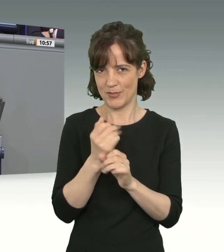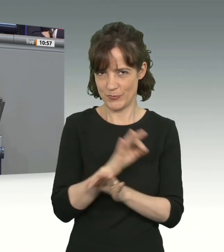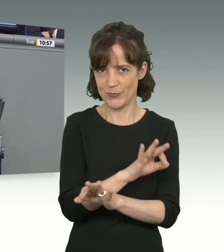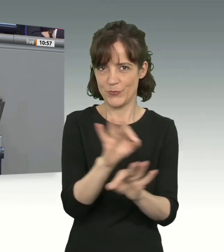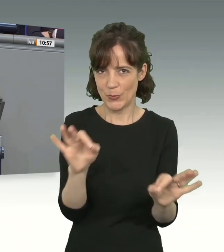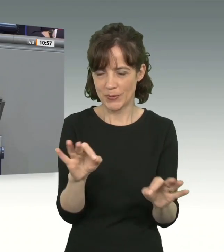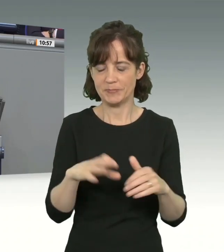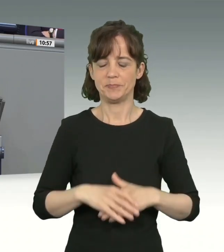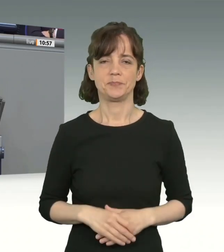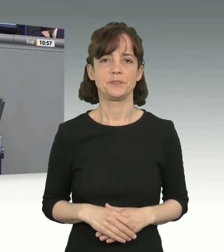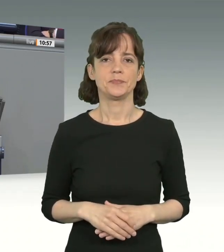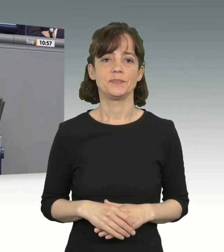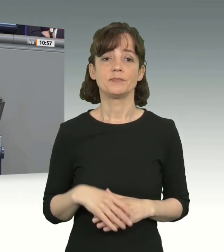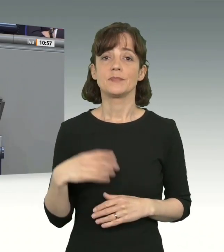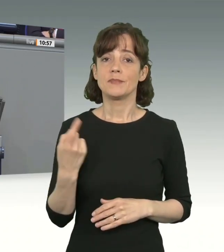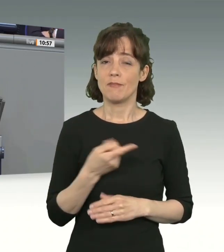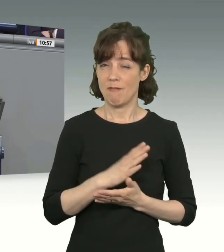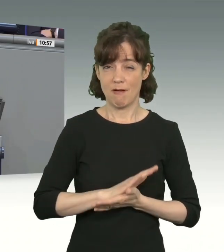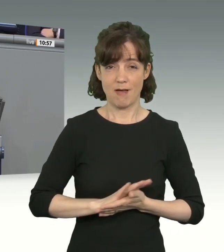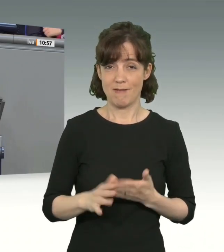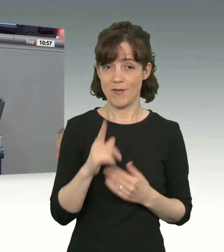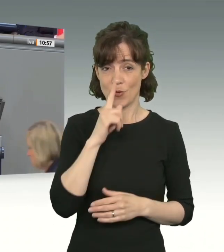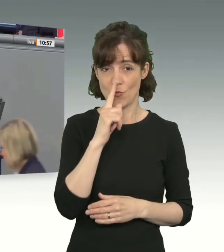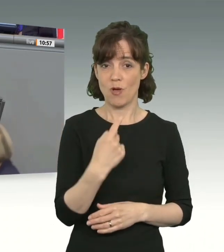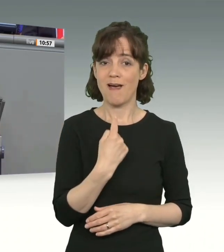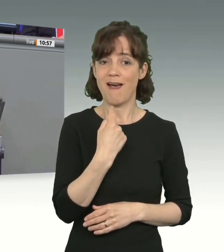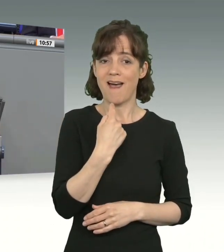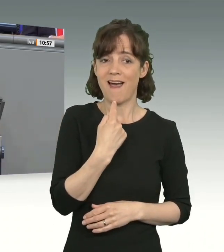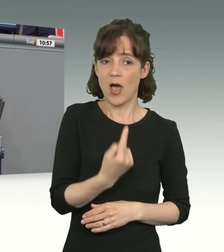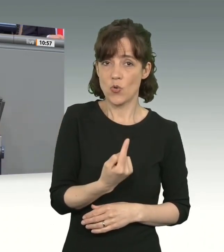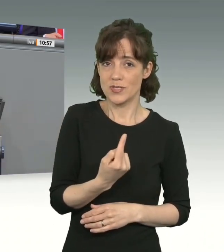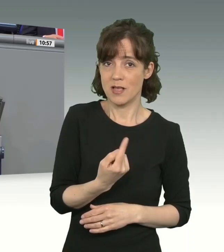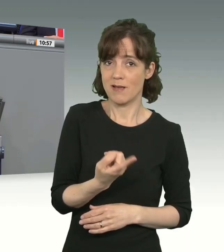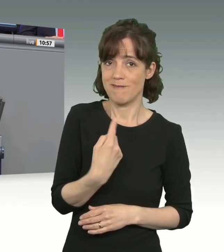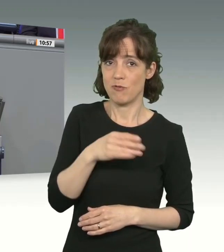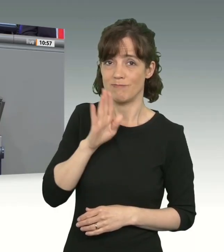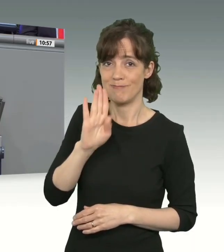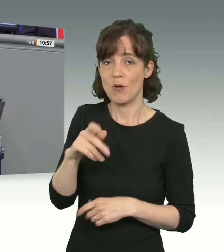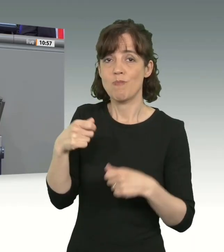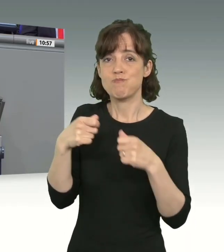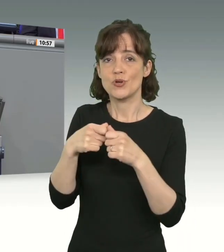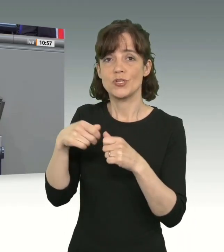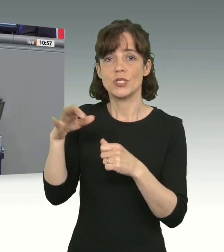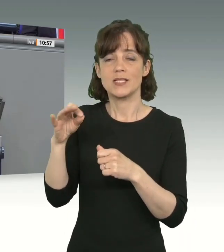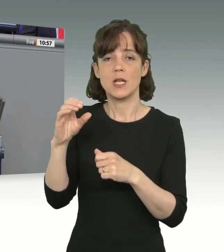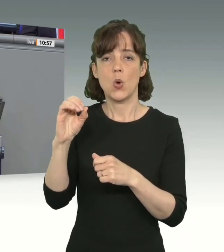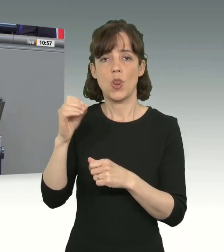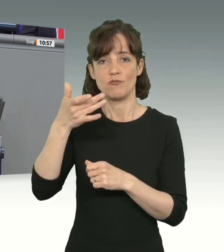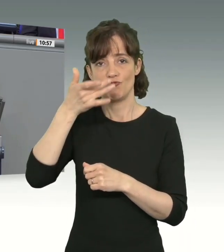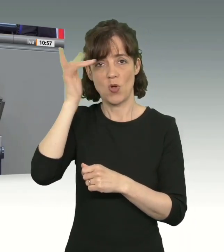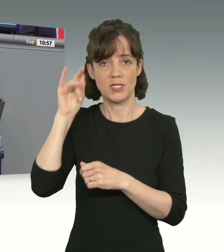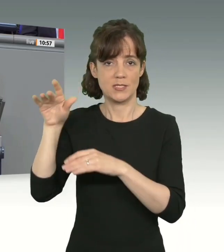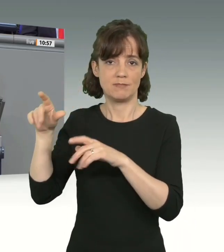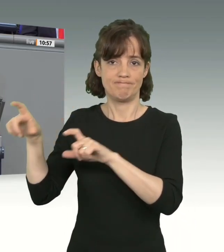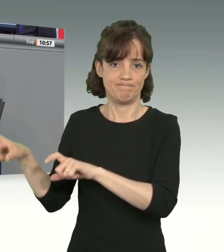Wir haben einfach nur die Aussage Ihres Bundeskanzlers Olaf Scholz aufgenommen, die er mit